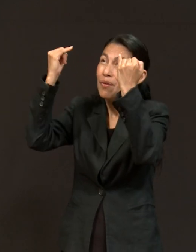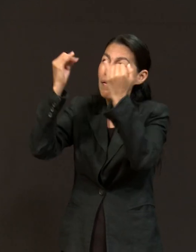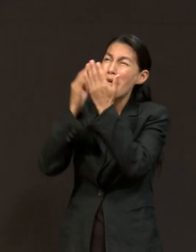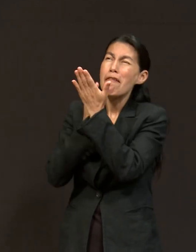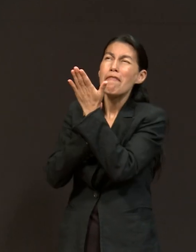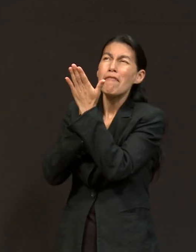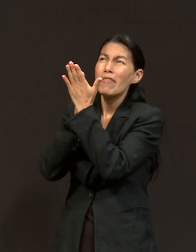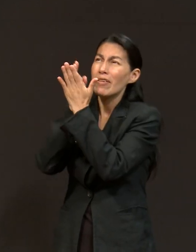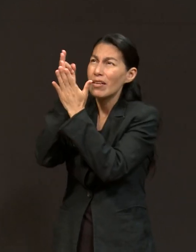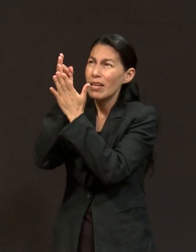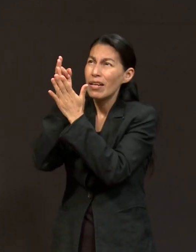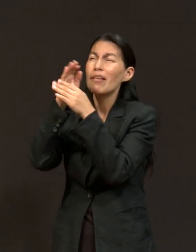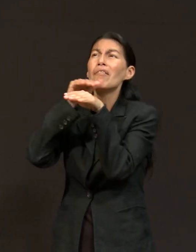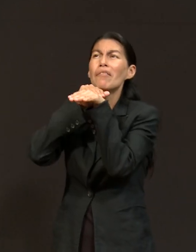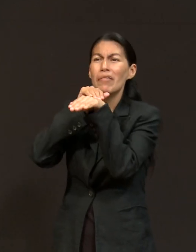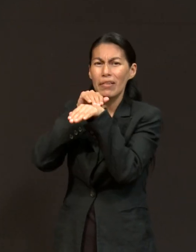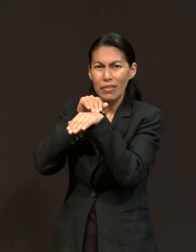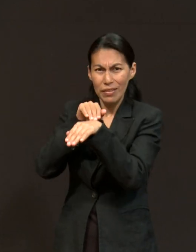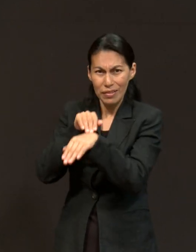Jehová,